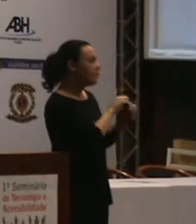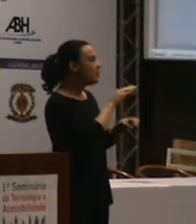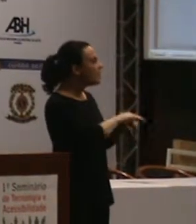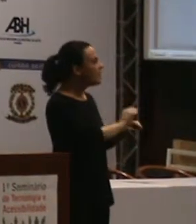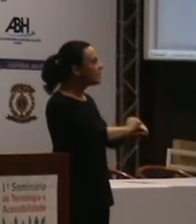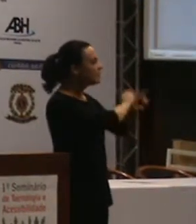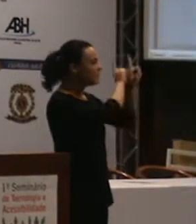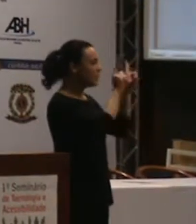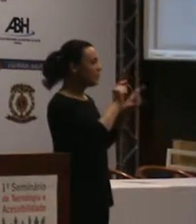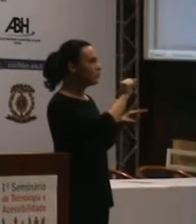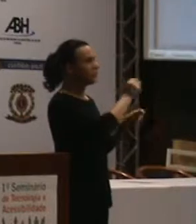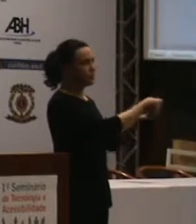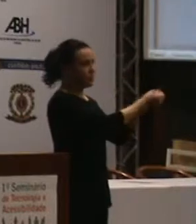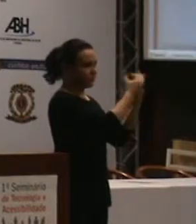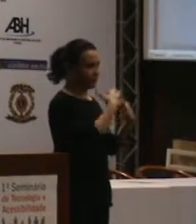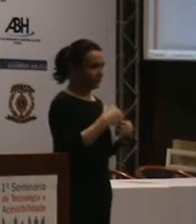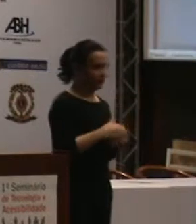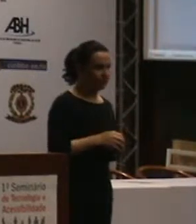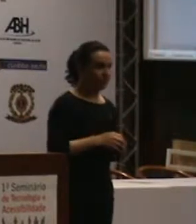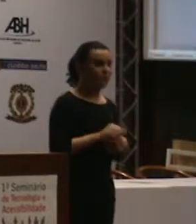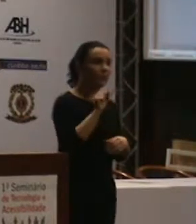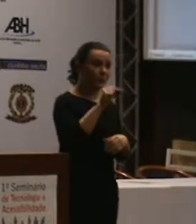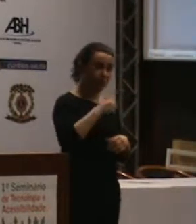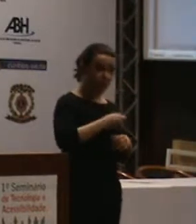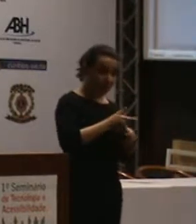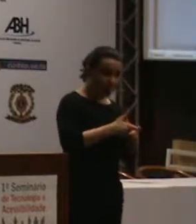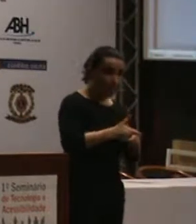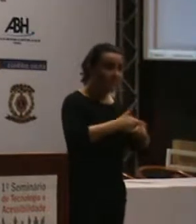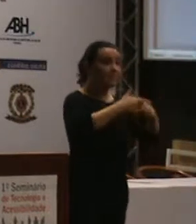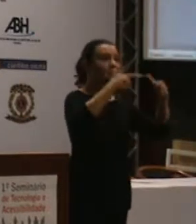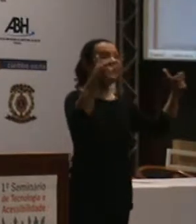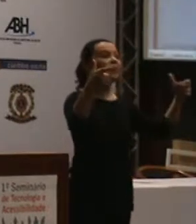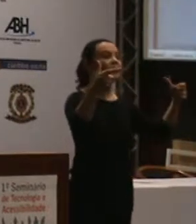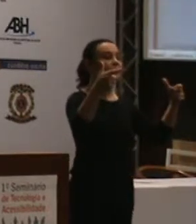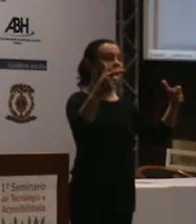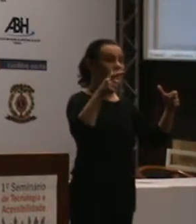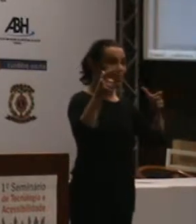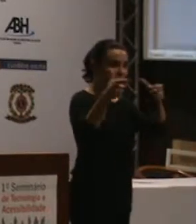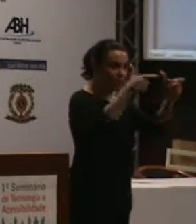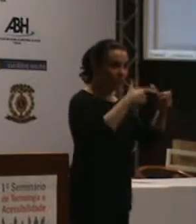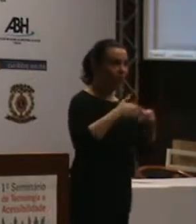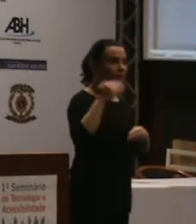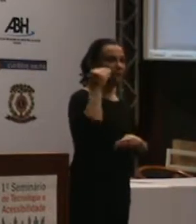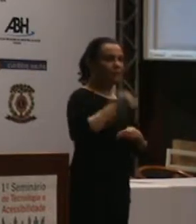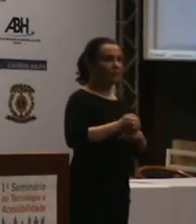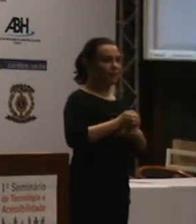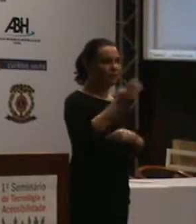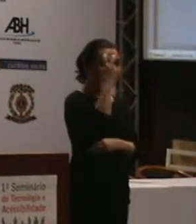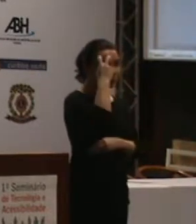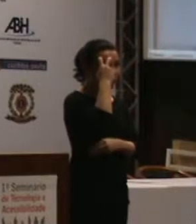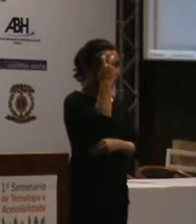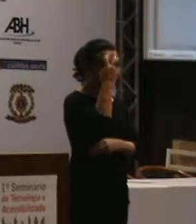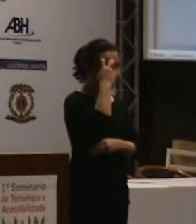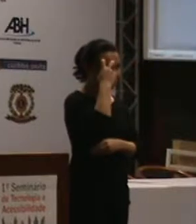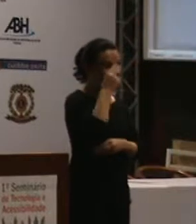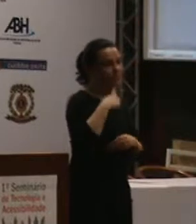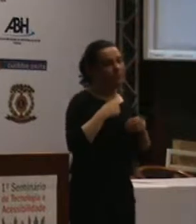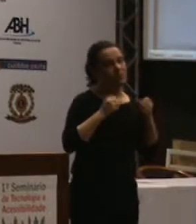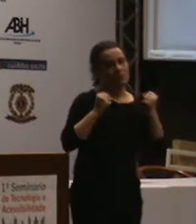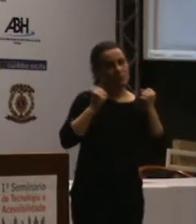A gente tem uma barreira cultural grande dentro da universidade. Muitas vezes, quando chega uma demanda do administrador,